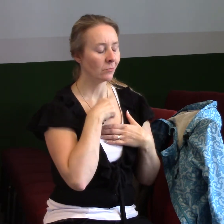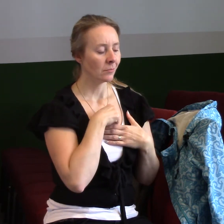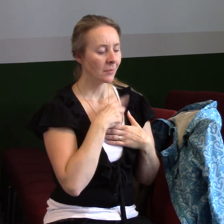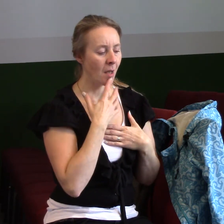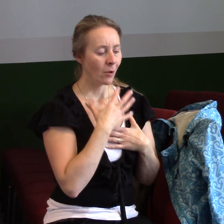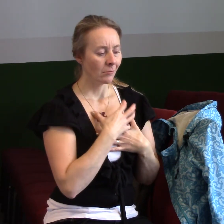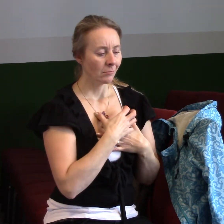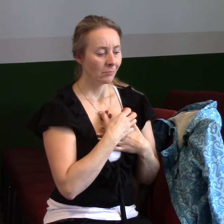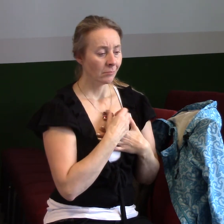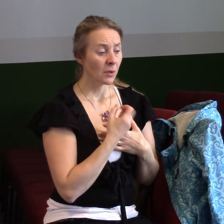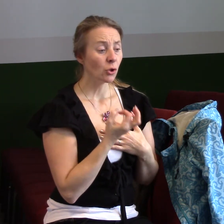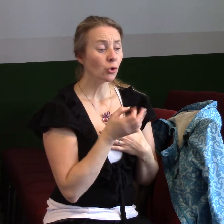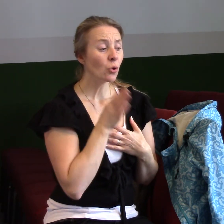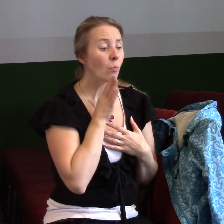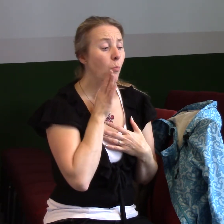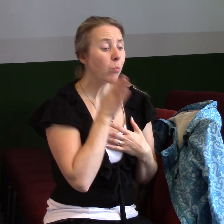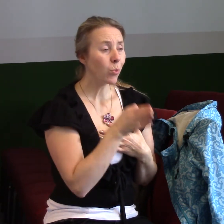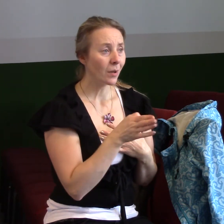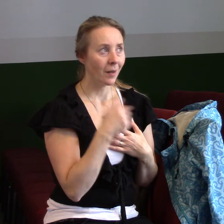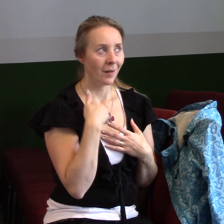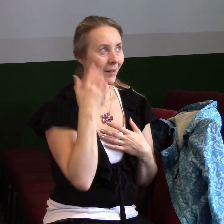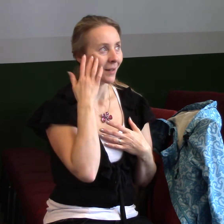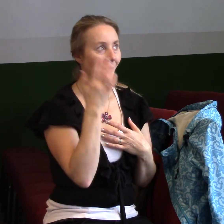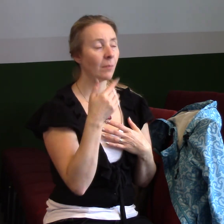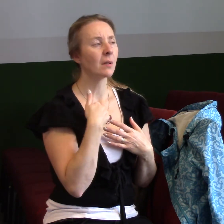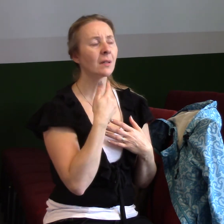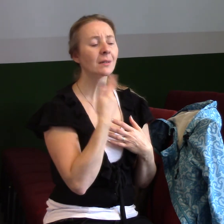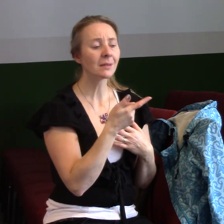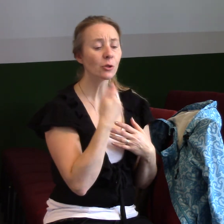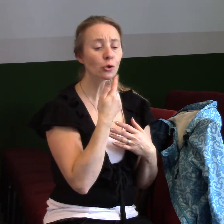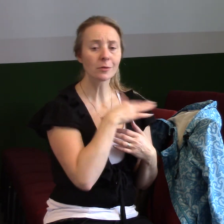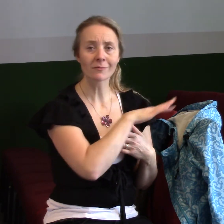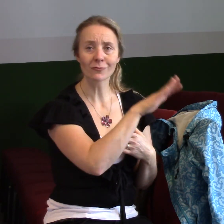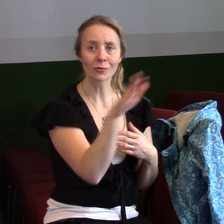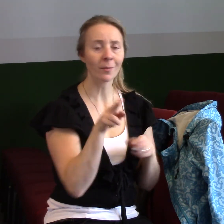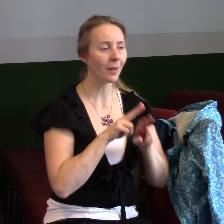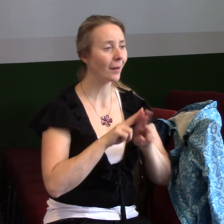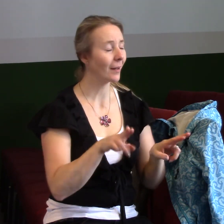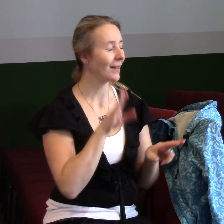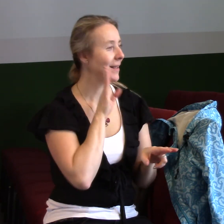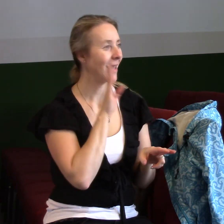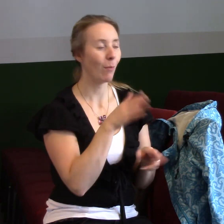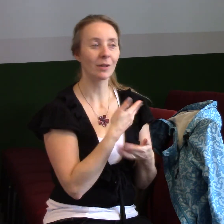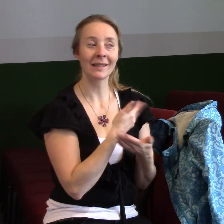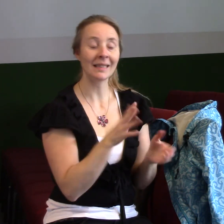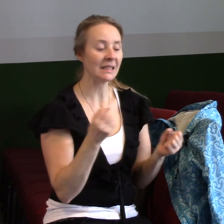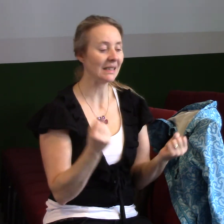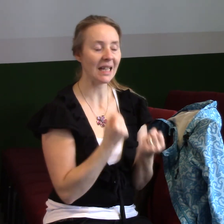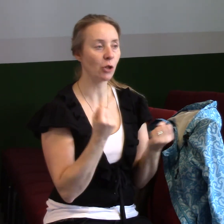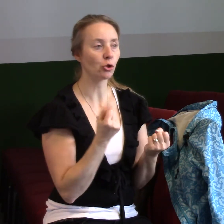co se zase po mně bude chtít. A já vás si upokojit, vůbec nic se po vás nebude chtít špatného, těžkého. Já bych chtěl prostě mluvit o tom, co